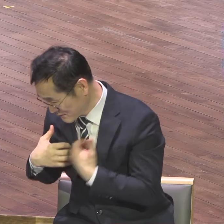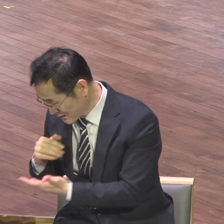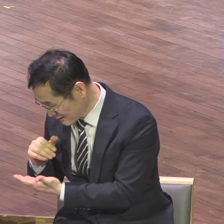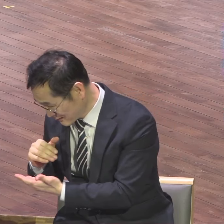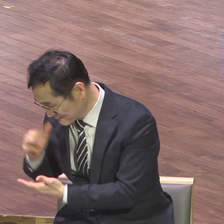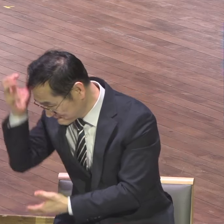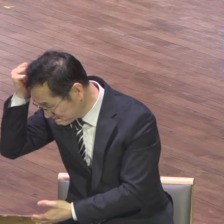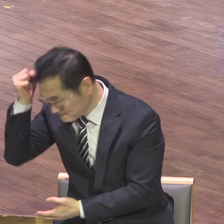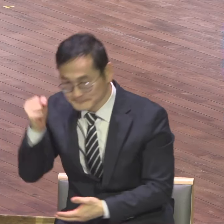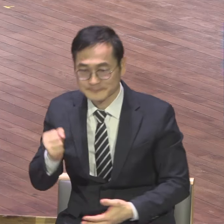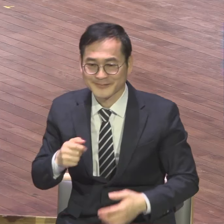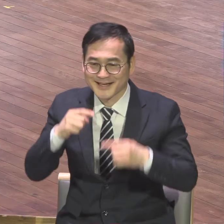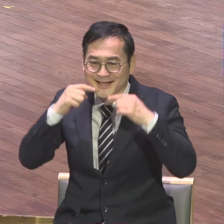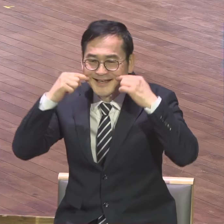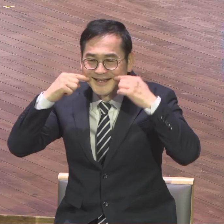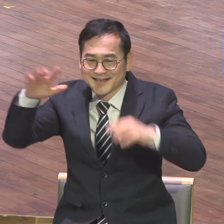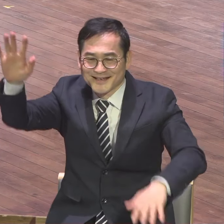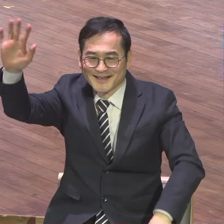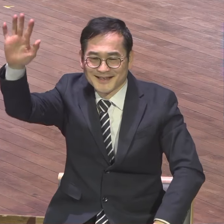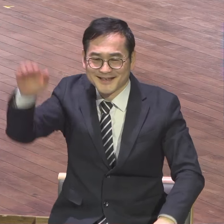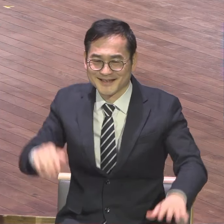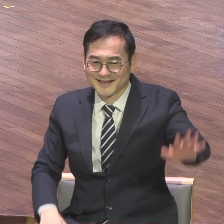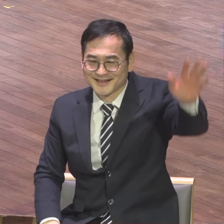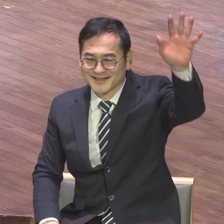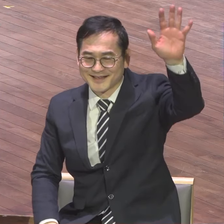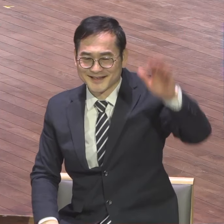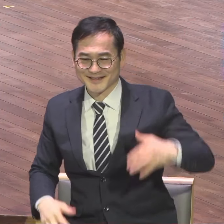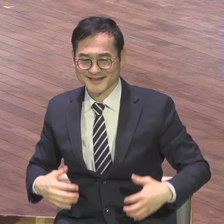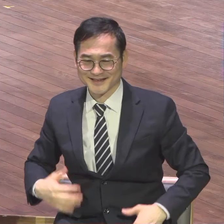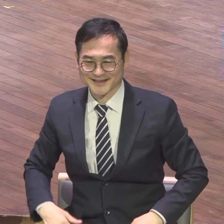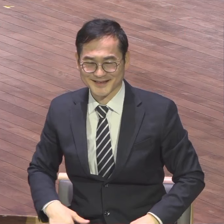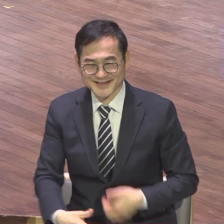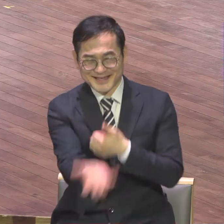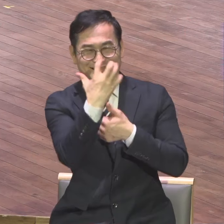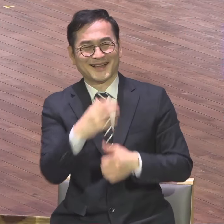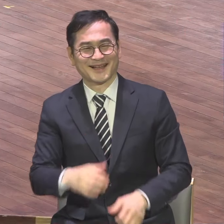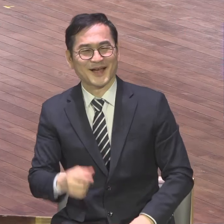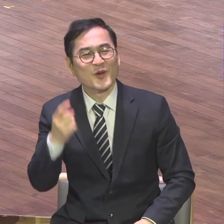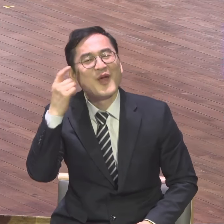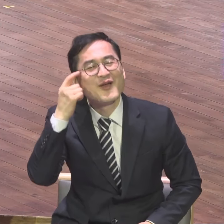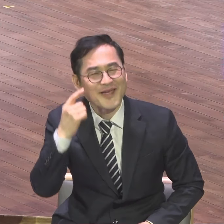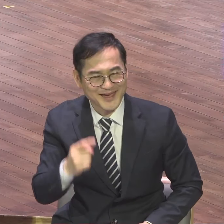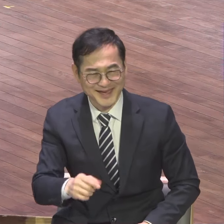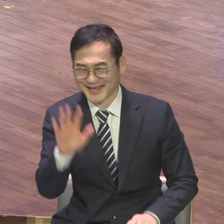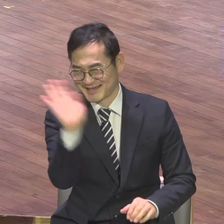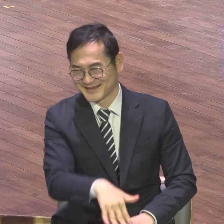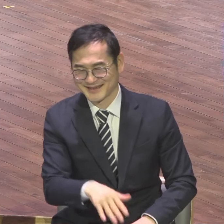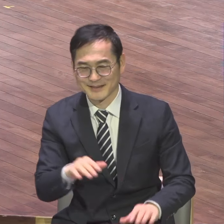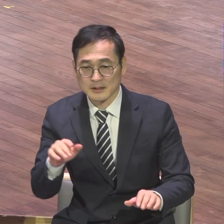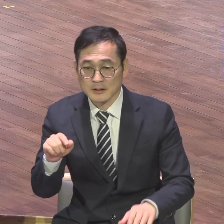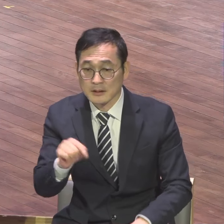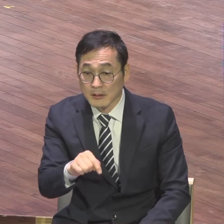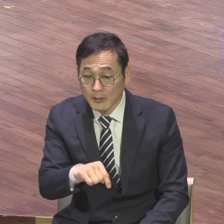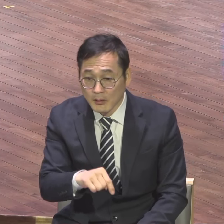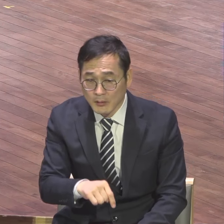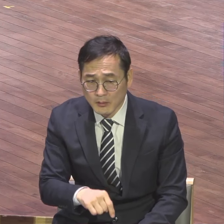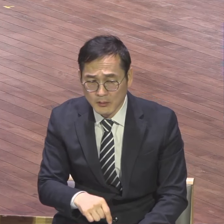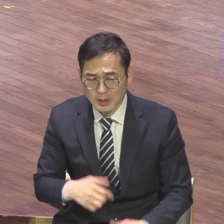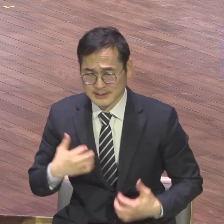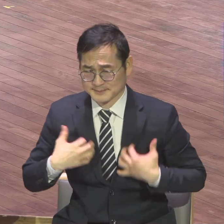이렇게 인상 쓰고 다니면요 싹 다 그거 만들어 본다니까 표정관리